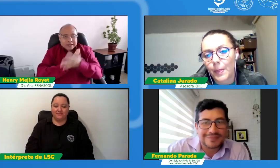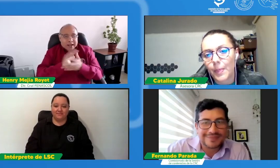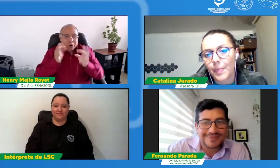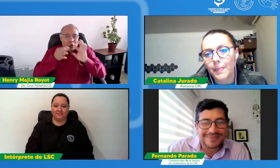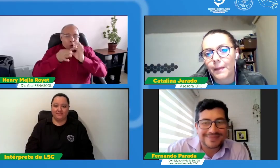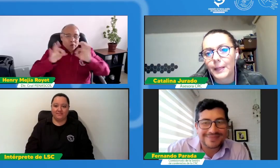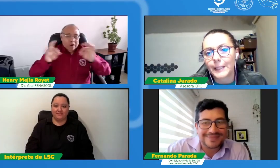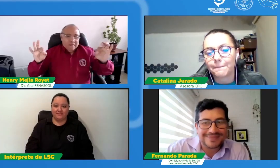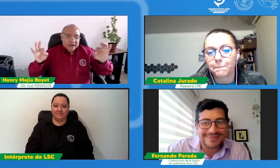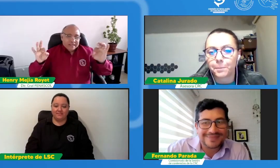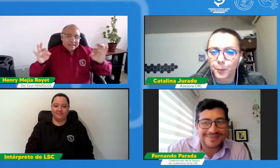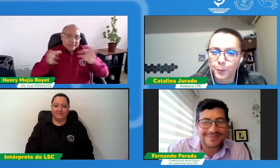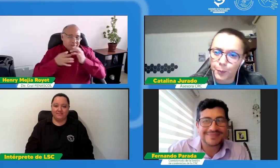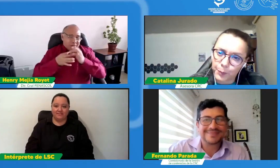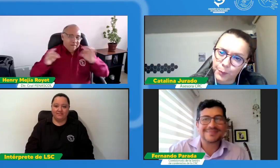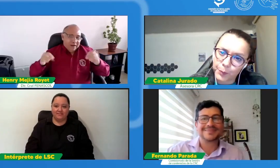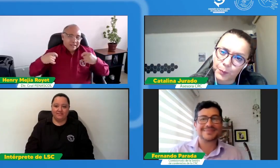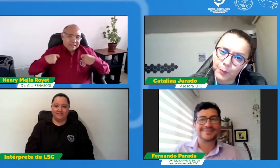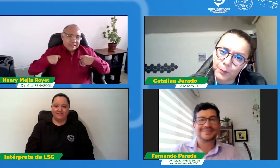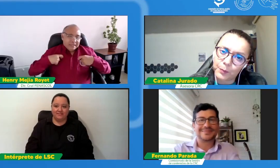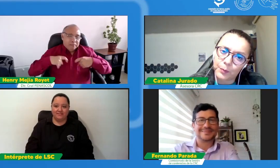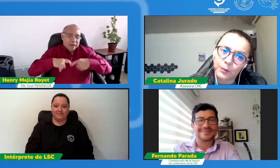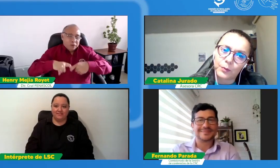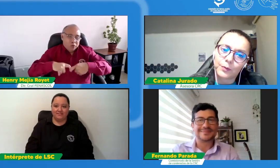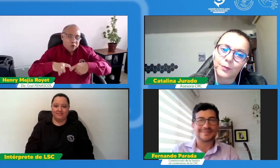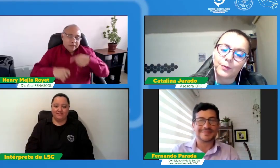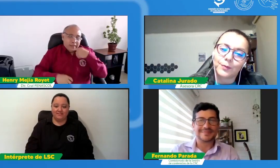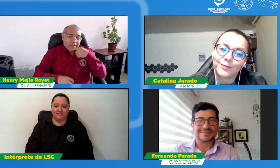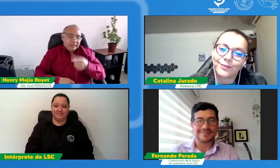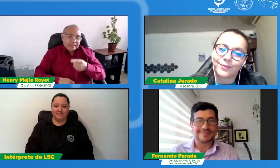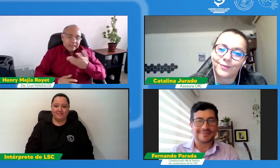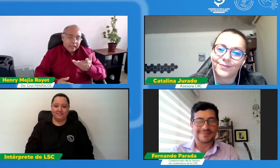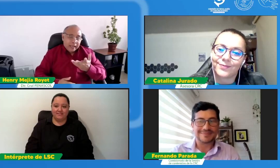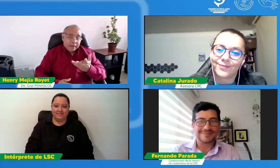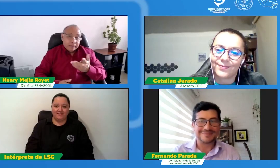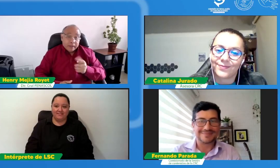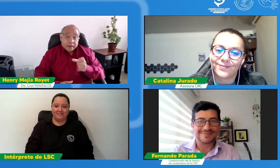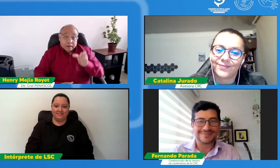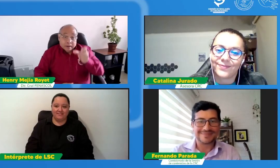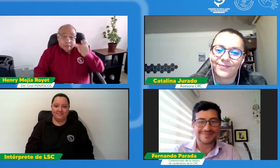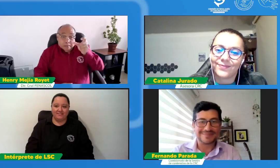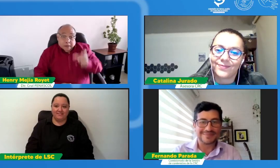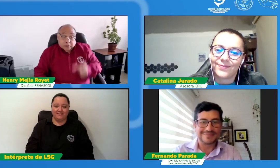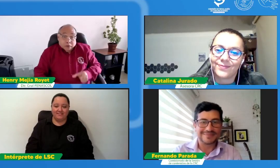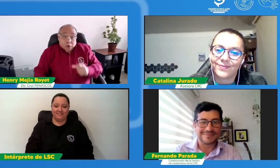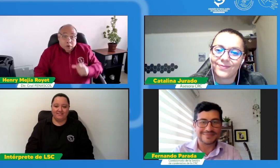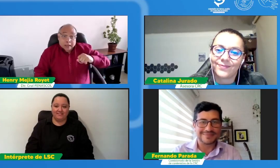cerrar esta emisión de notiseñales con una frase del español que dice